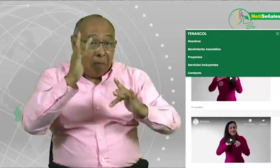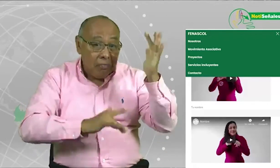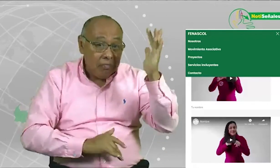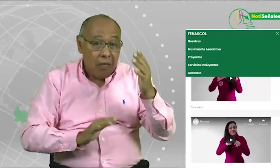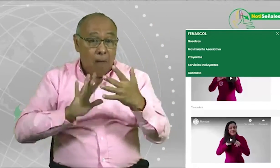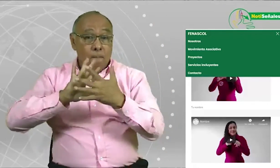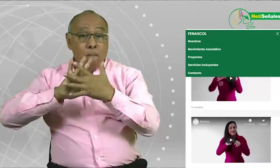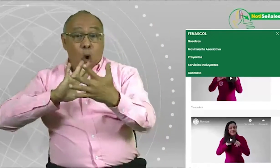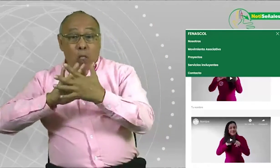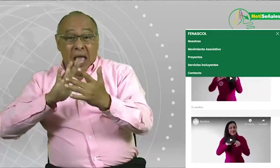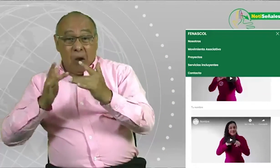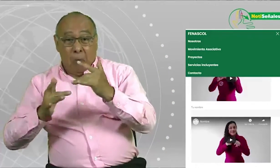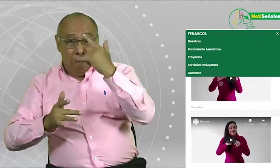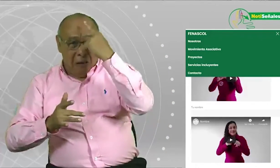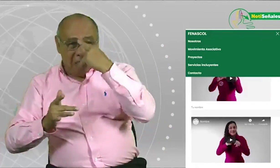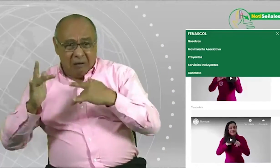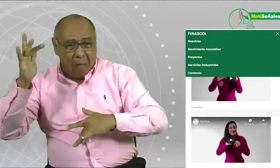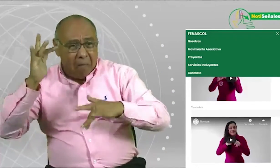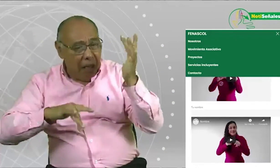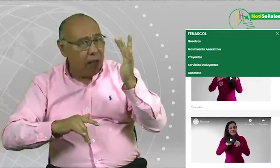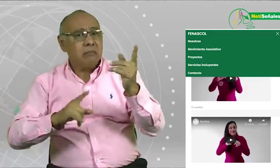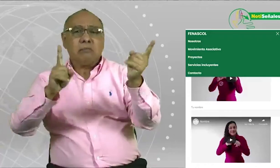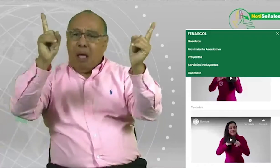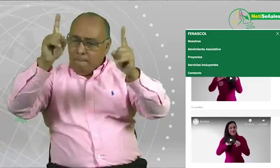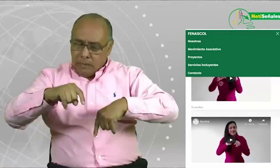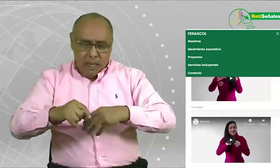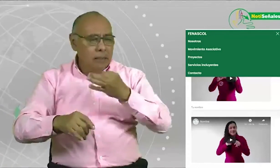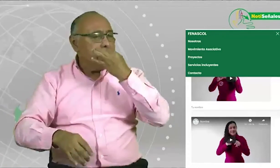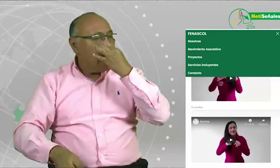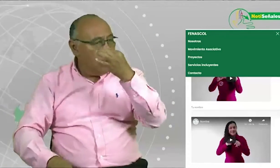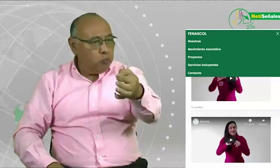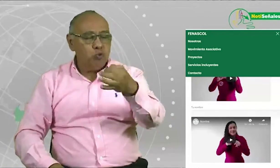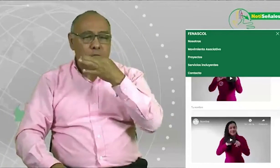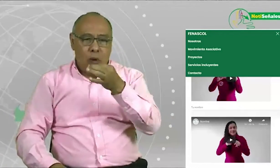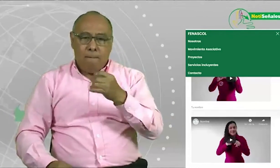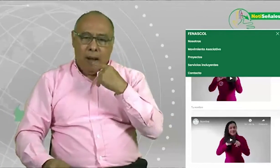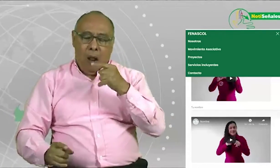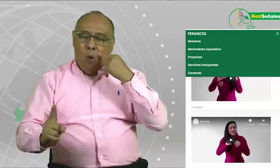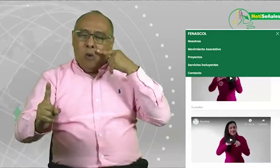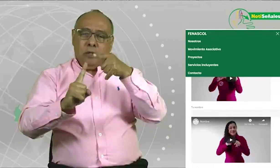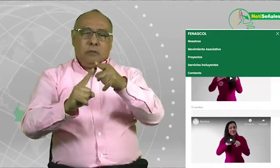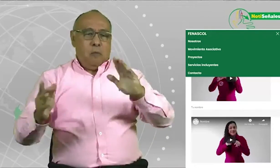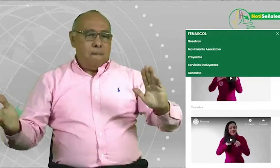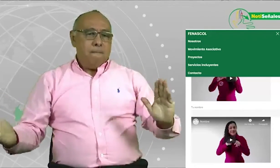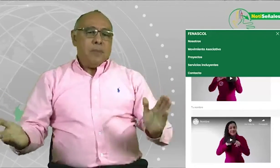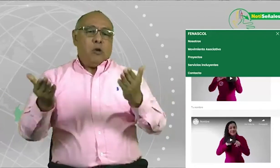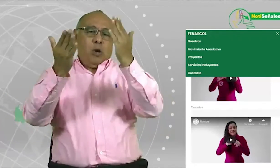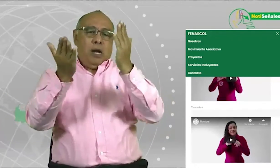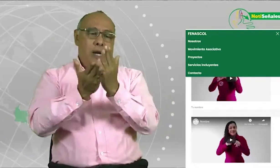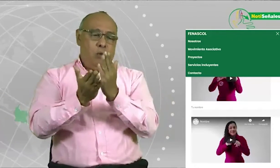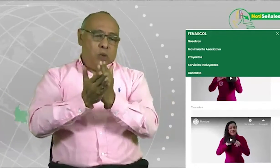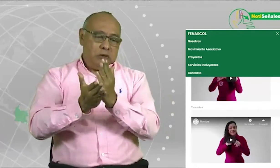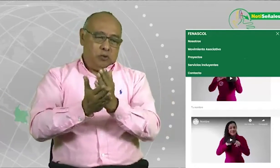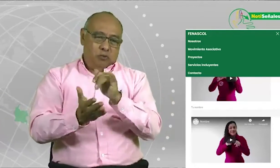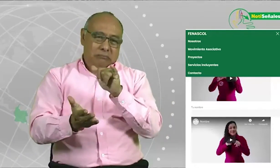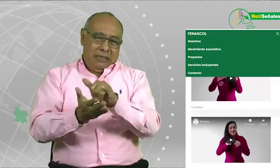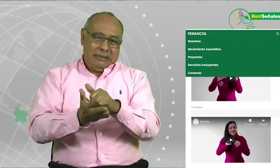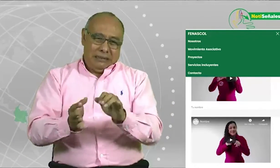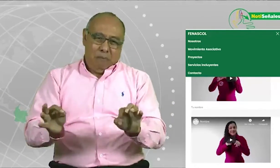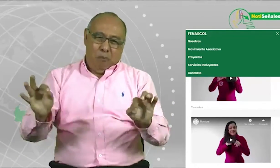contratación de los agentes educativos, sino también acerca del perfil que se está contratando.